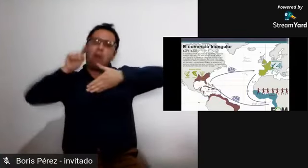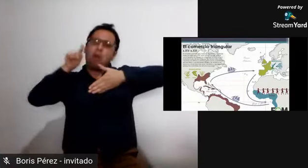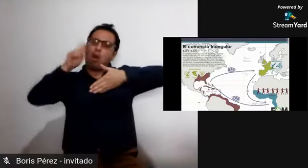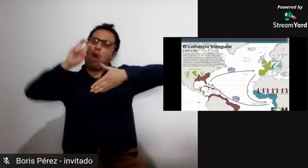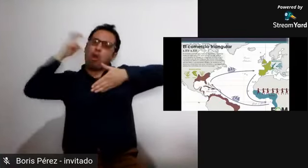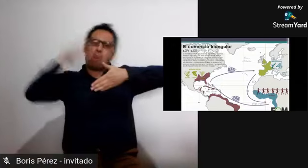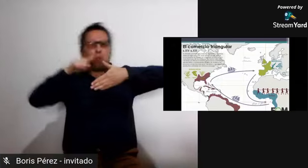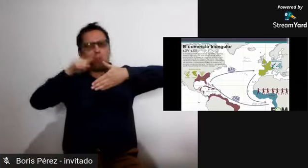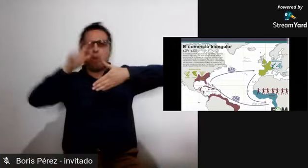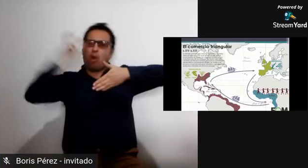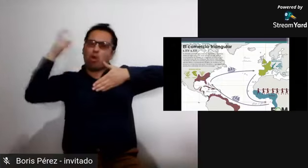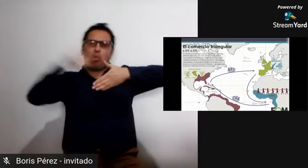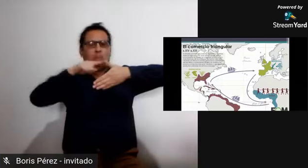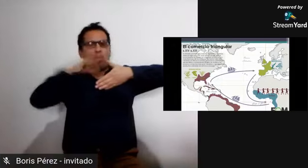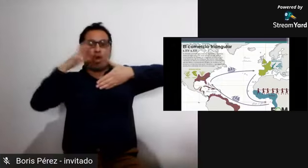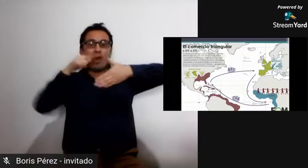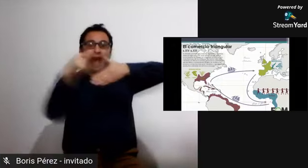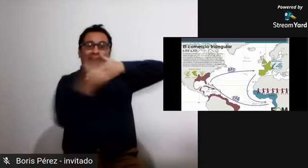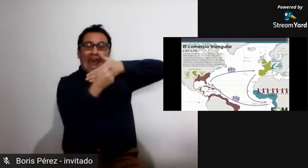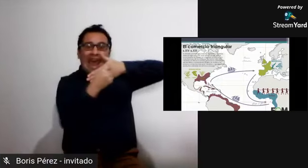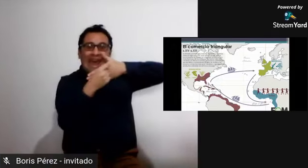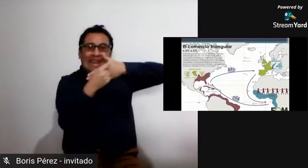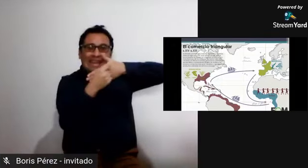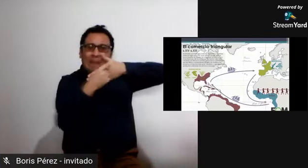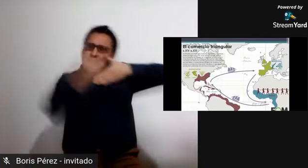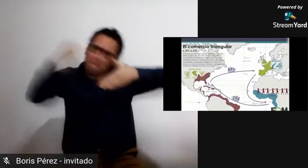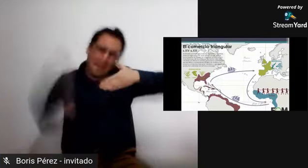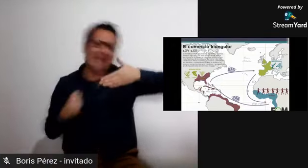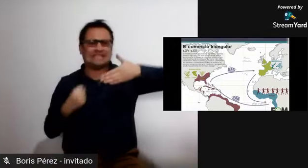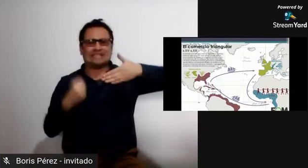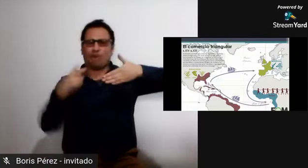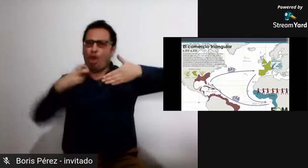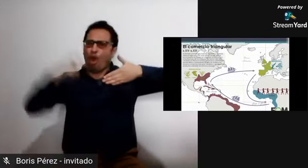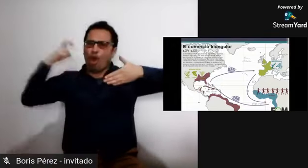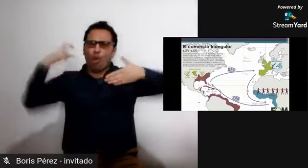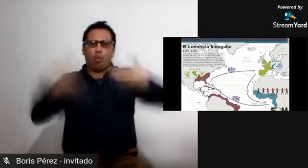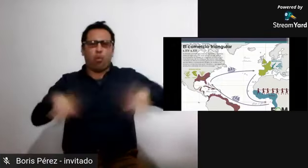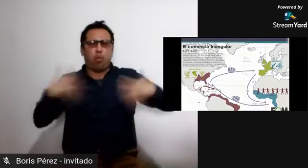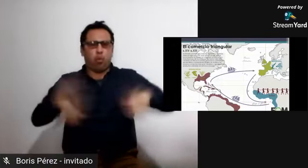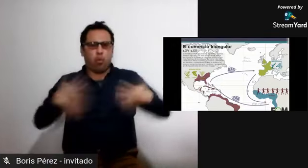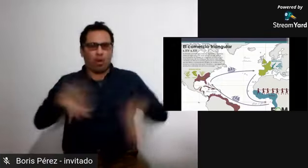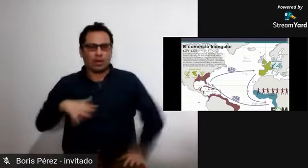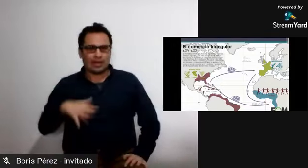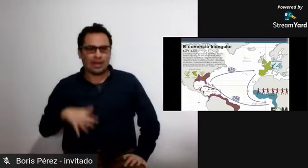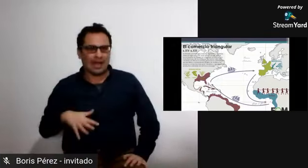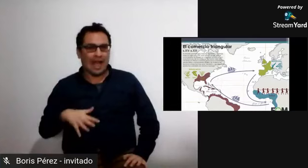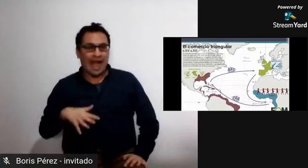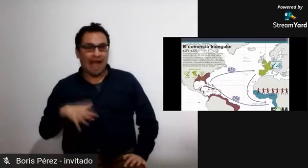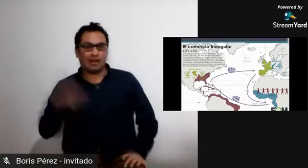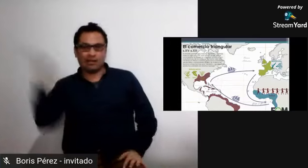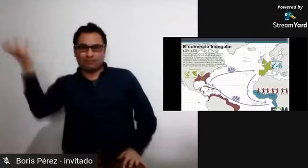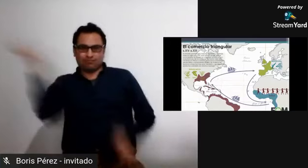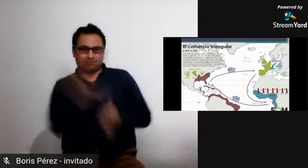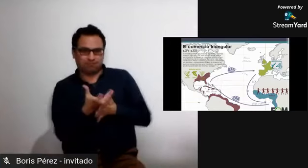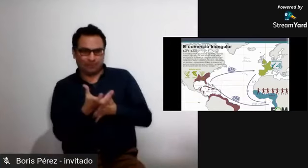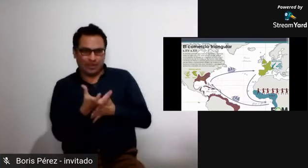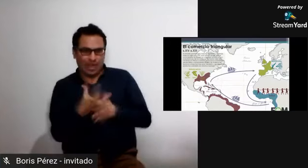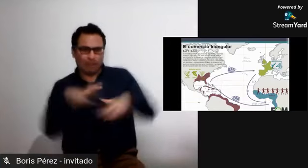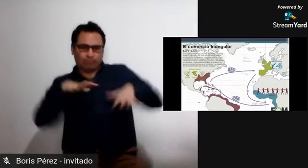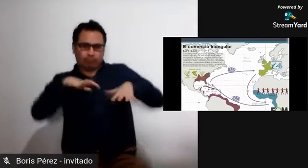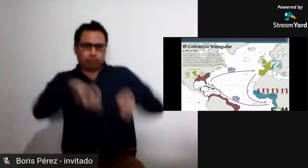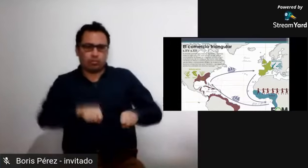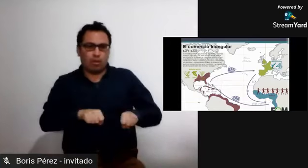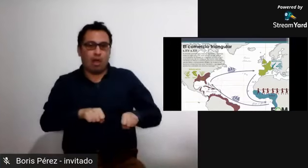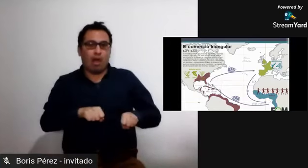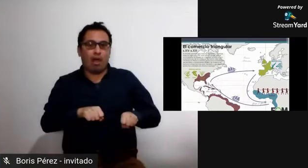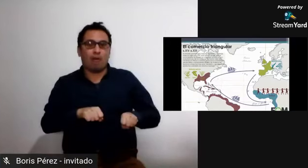continente sin embargo cuando empieza a hacer todo el tema de la colonización por parte de los españoles empiezan a